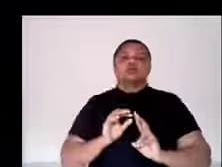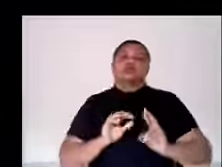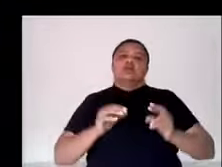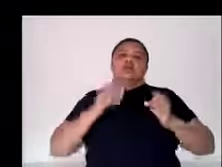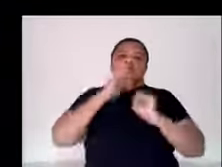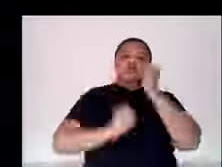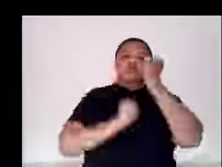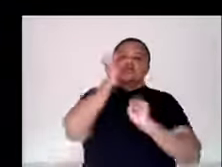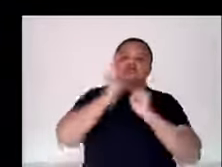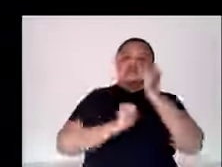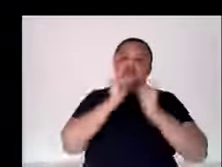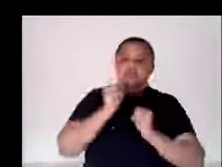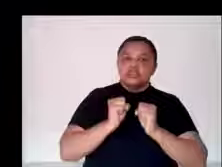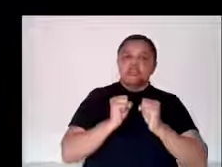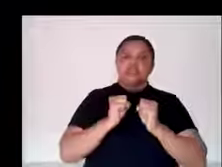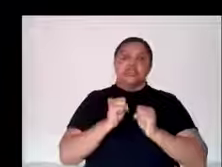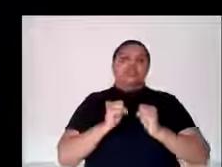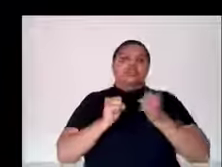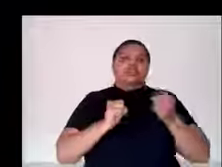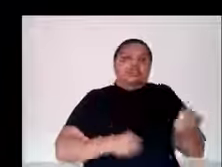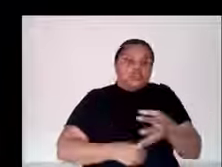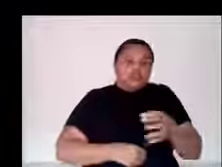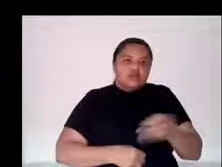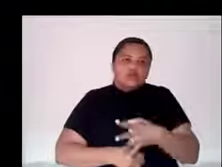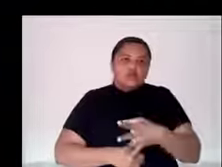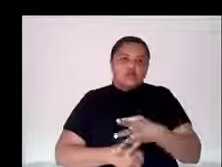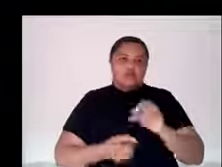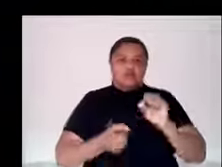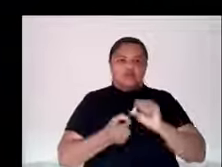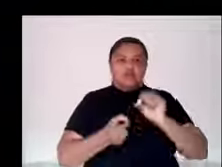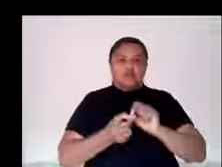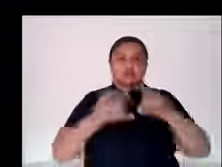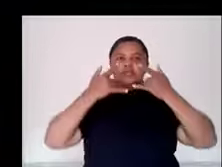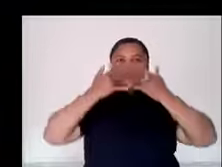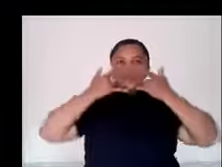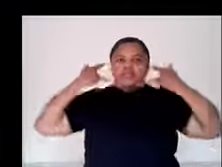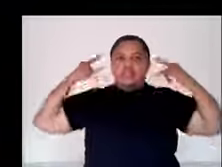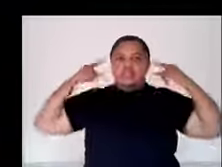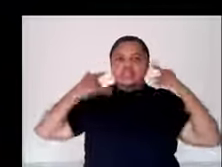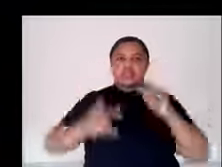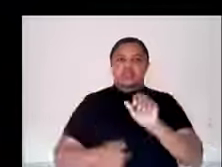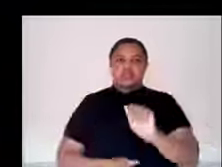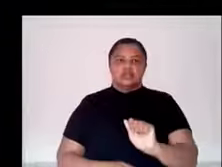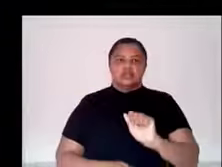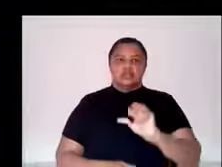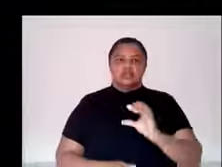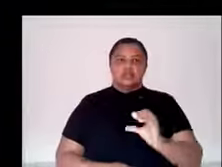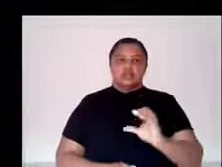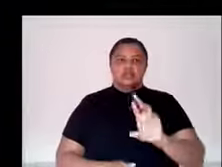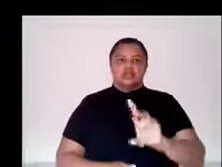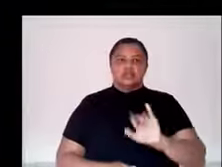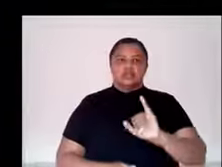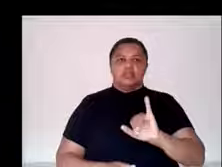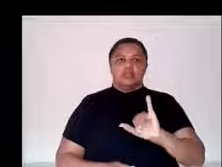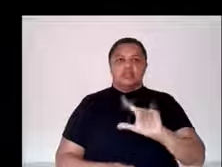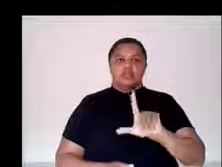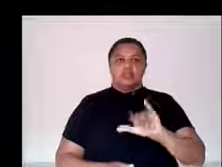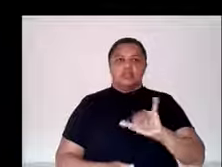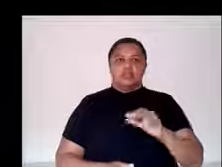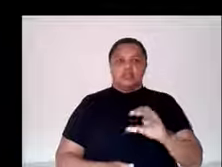hospitais da rede pública aqui da cidade de São Luís do Maranhão, onde nós já tivemos mais de 5 mil máscaras